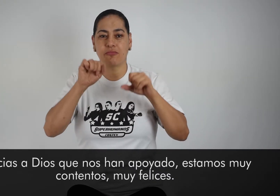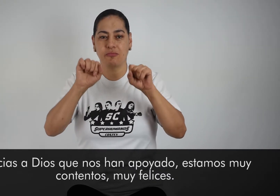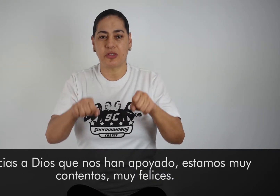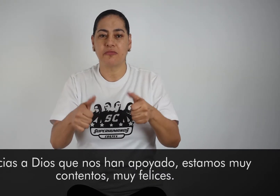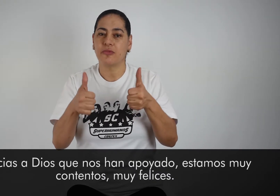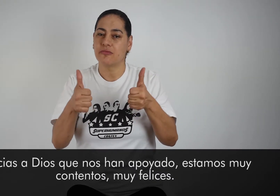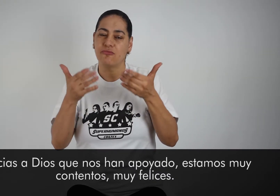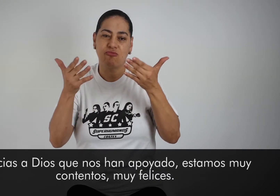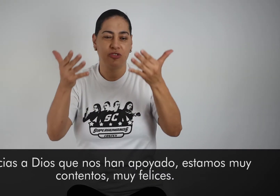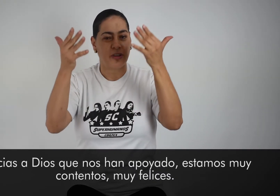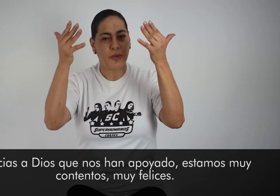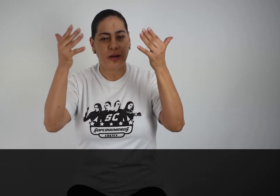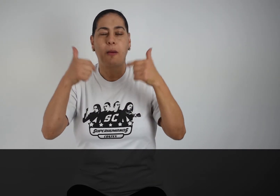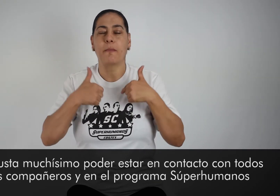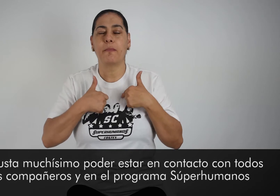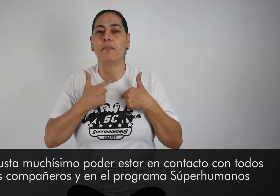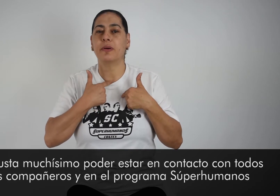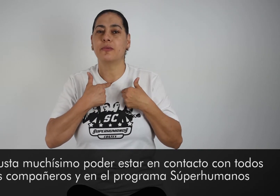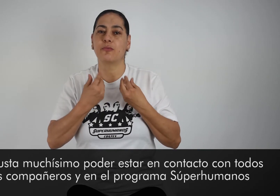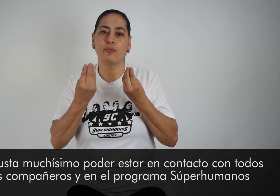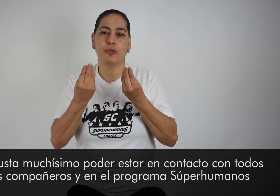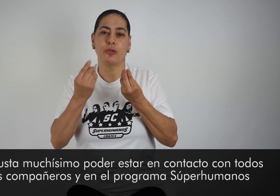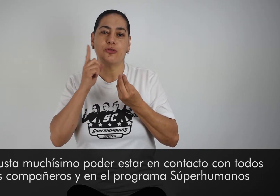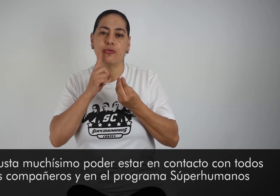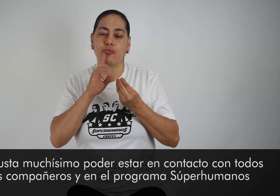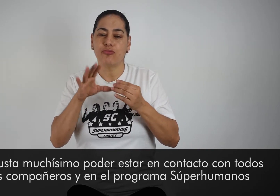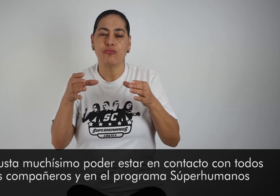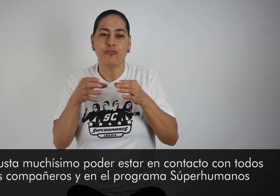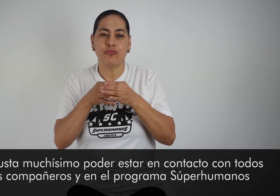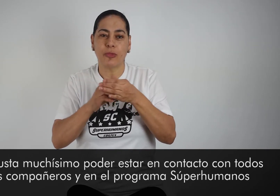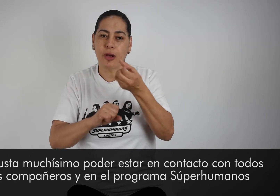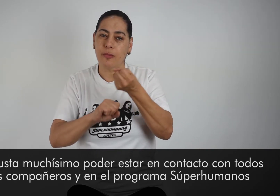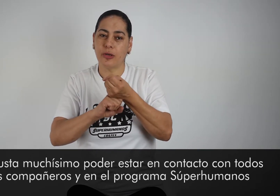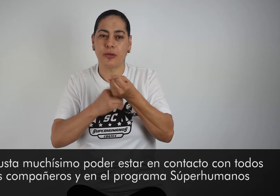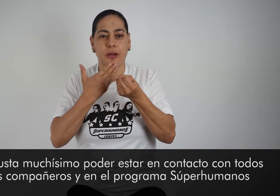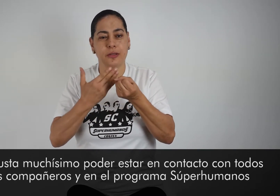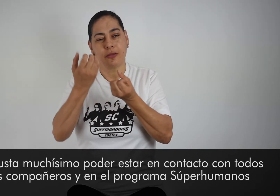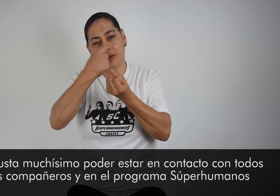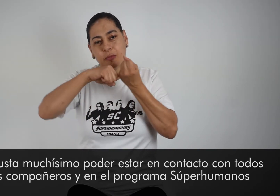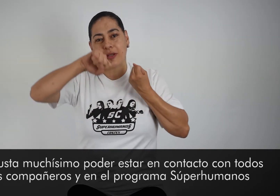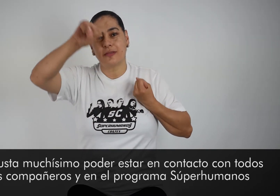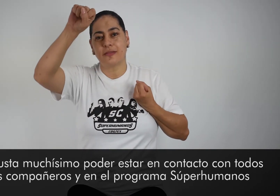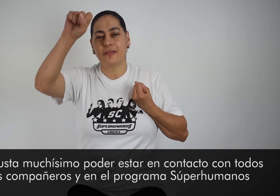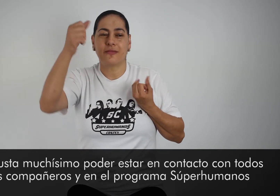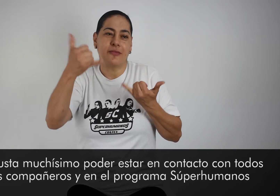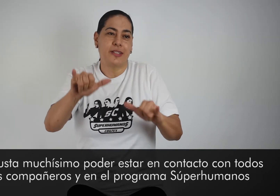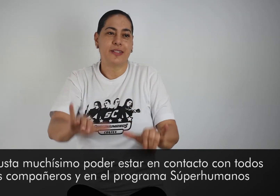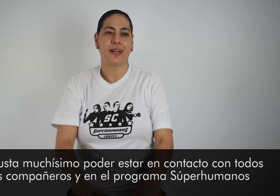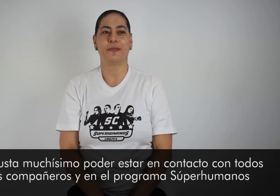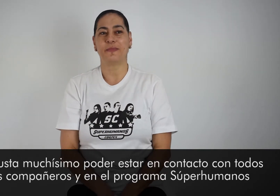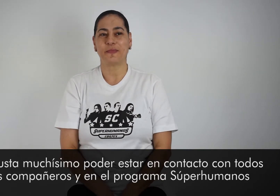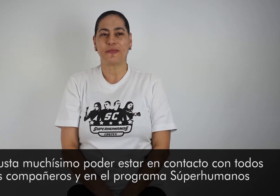contentos, muy felices. Me gusta muchísimo poder estar en contacto con todos mis compañeros y en el programa Superhumanos.